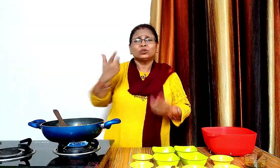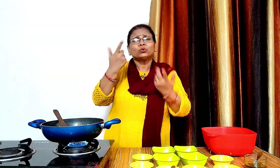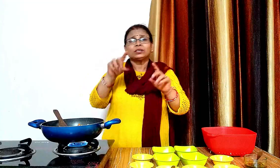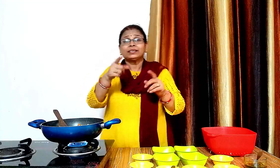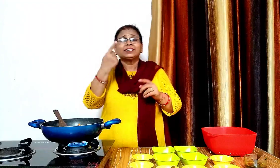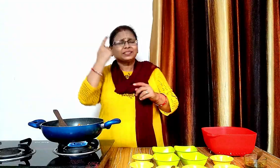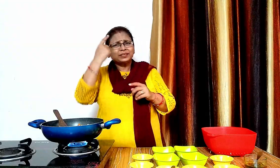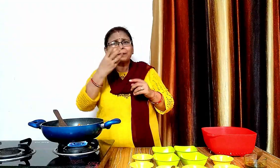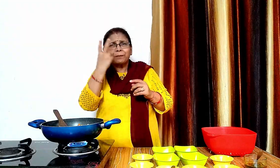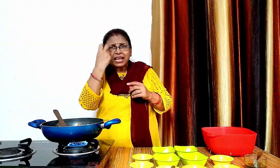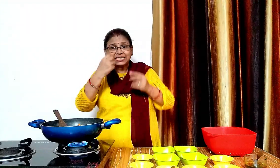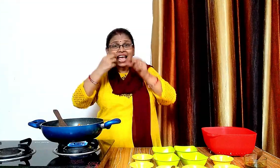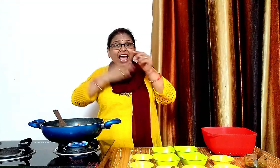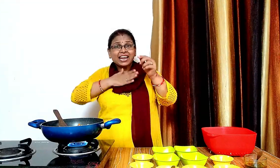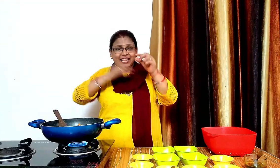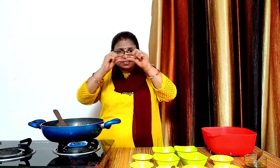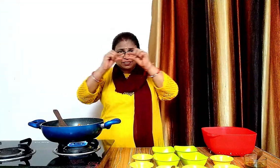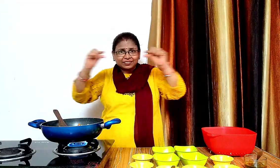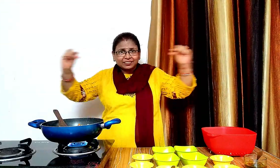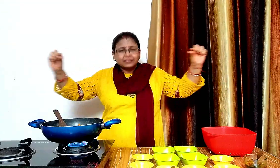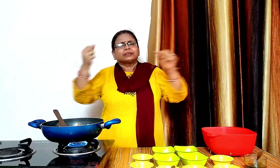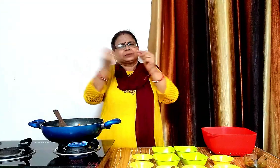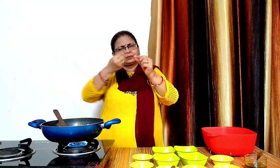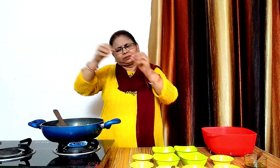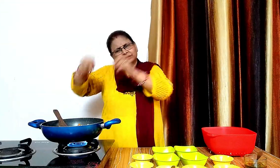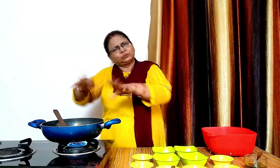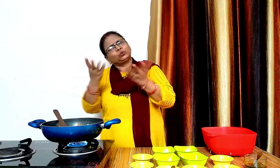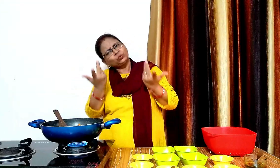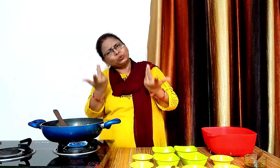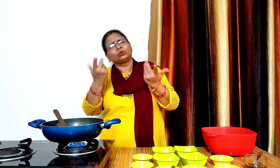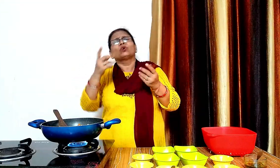अब चाहे तो इसमें हरा प्यास या लाल पीली शिमना मिर्ट डाल सकते हैं